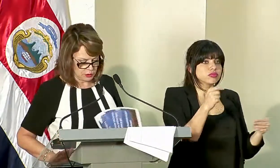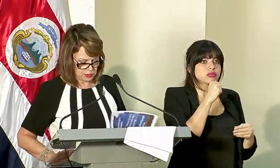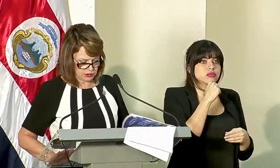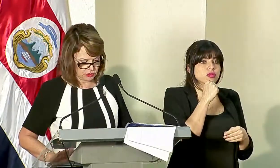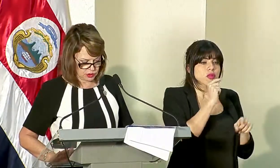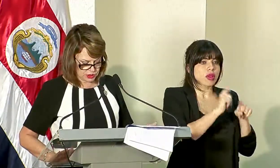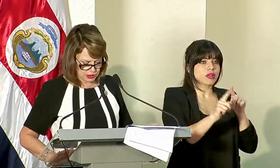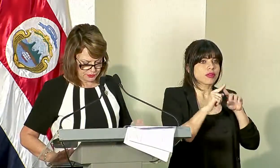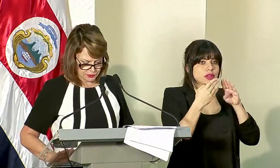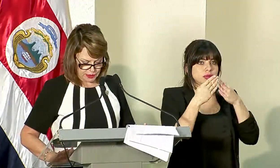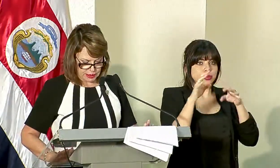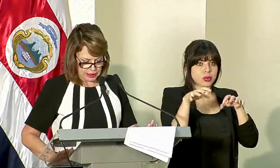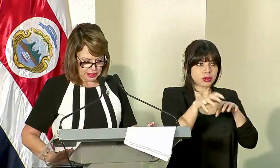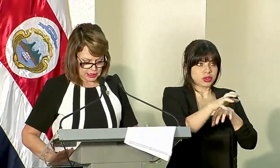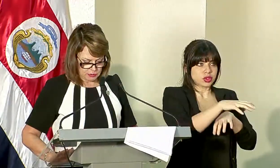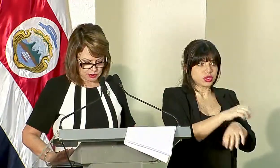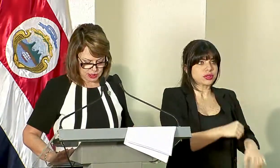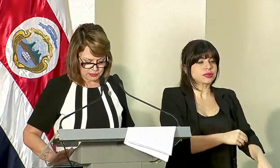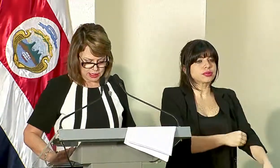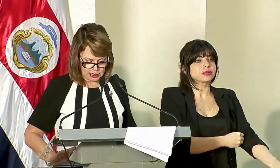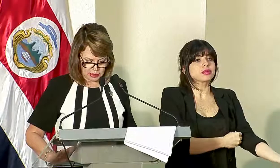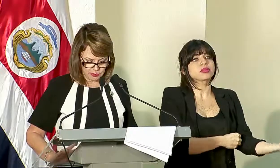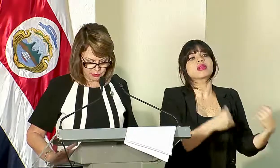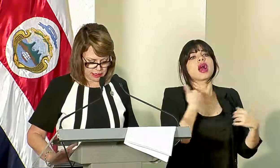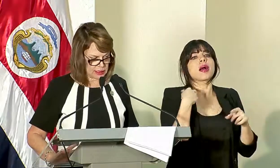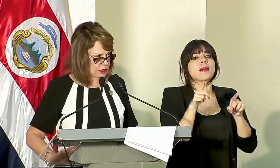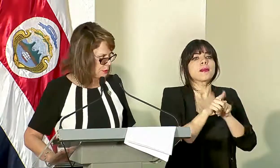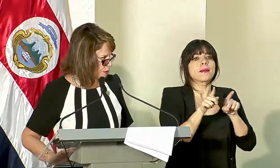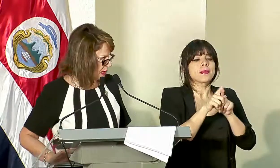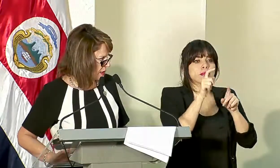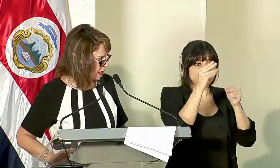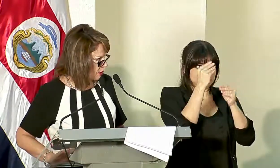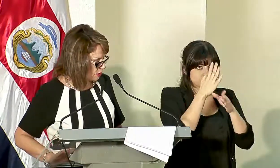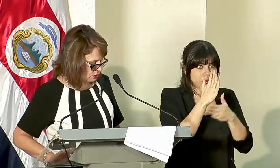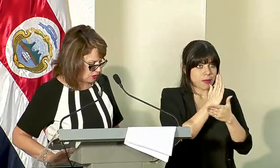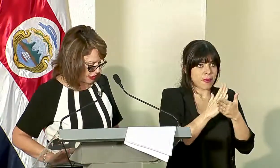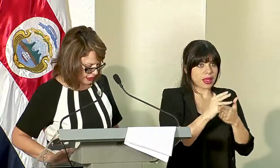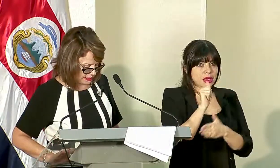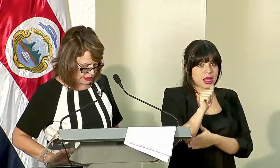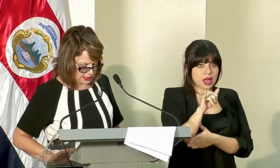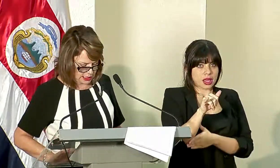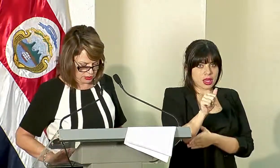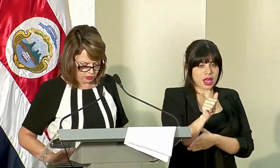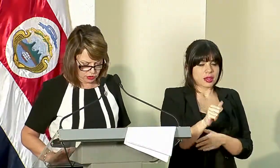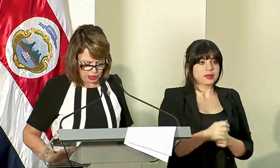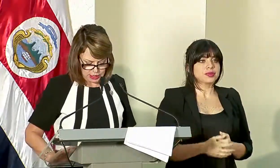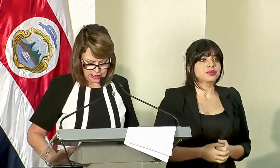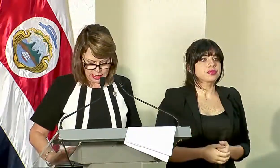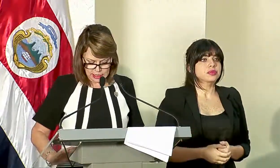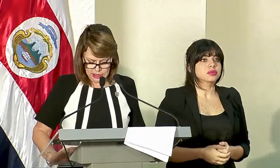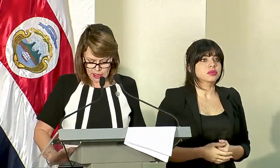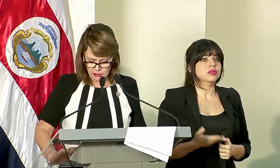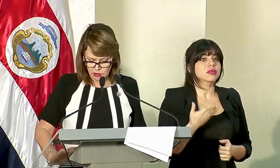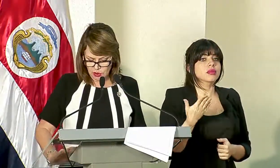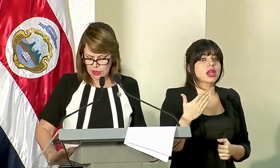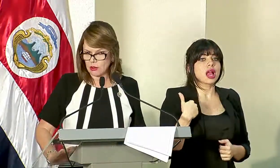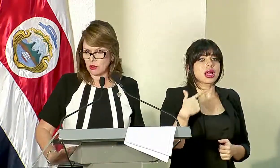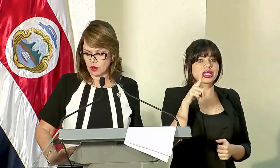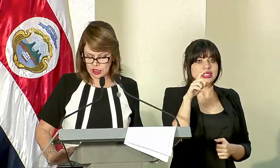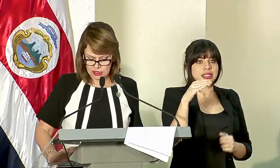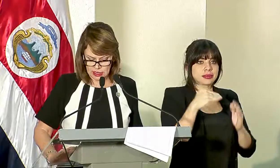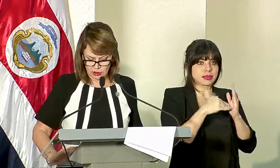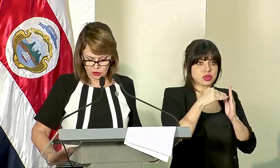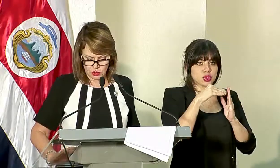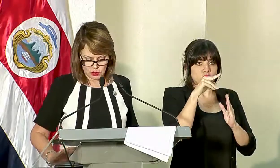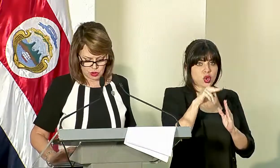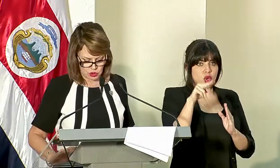las poblaciones. Tenemos también que informarles por parte de acueductos y alcantarillados que hay 100 millones de